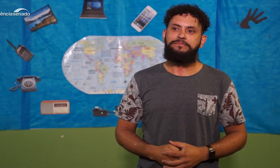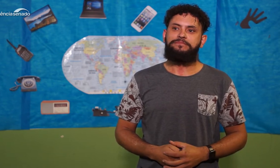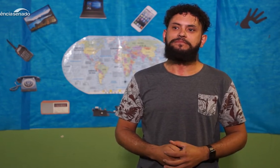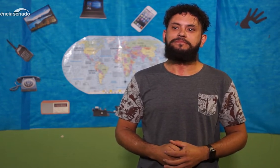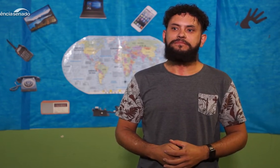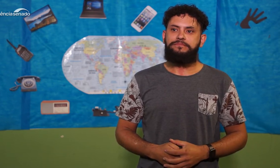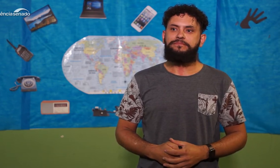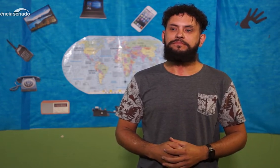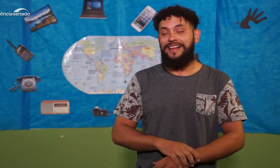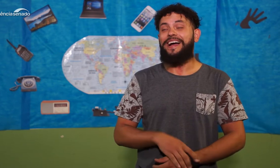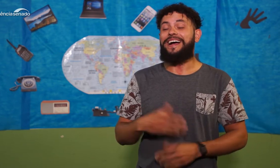fazer isso.